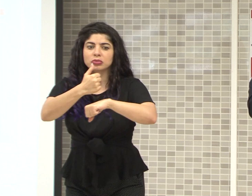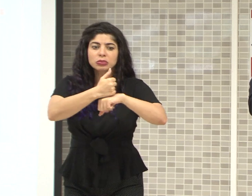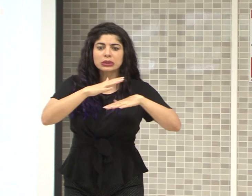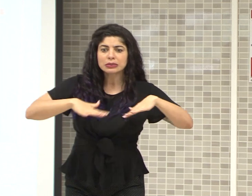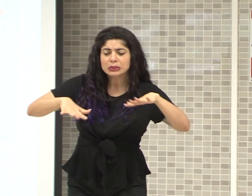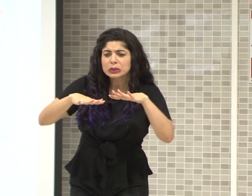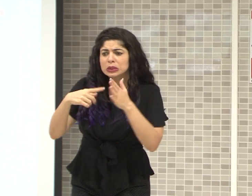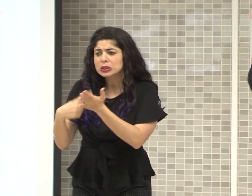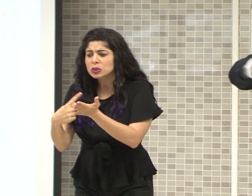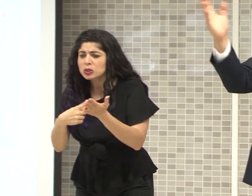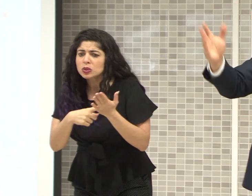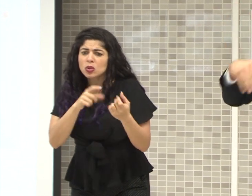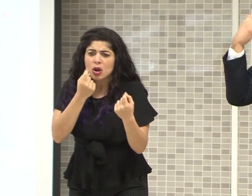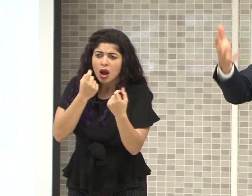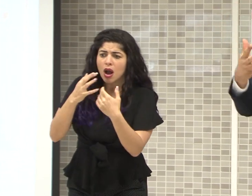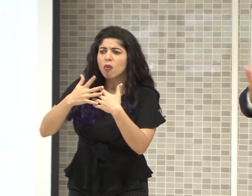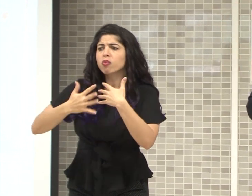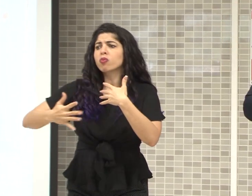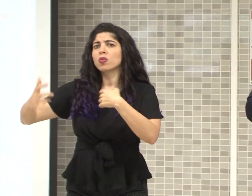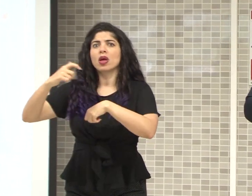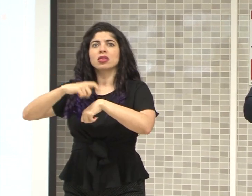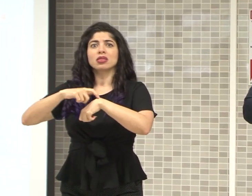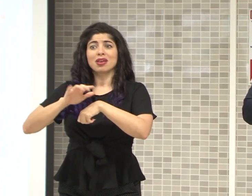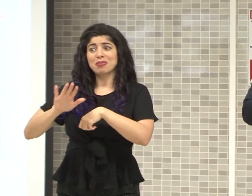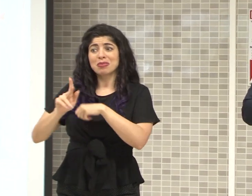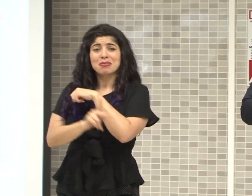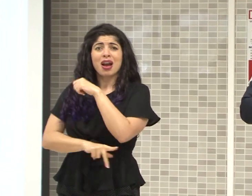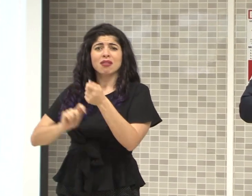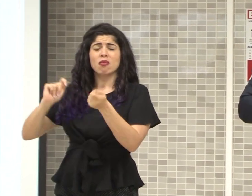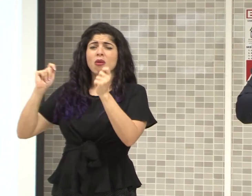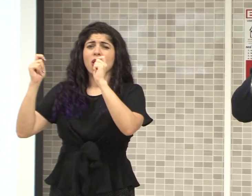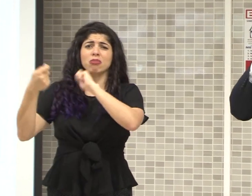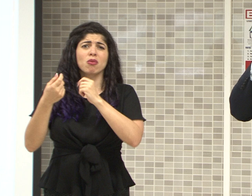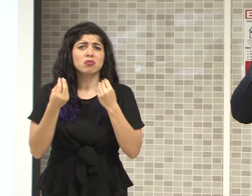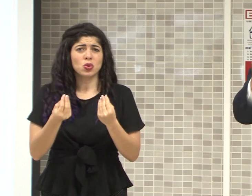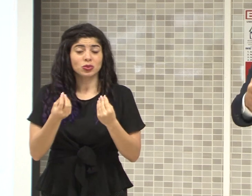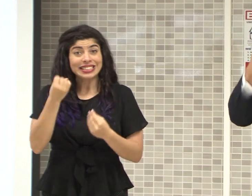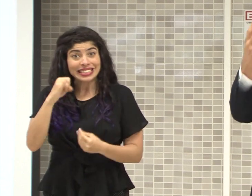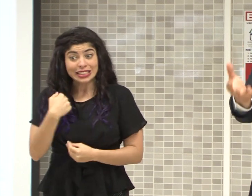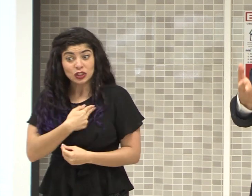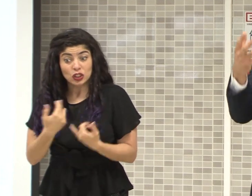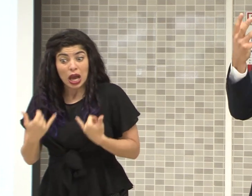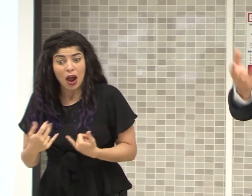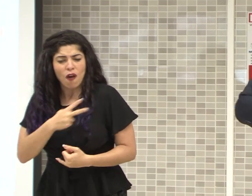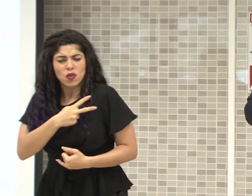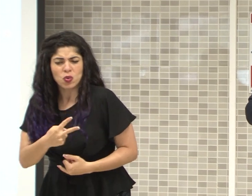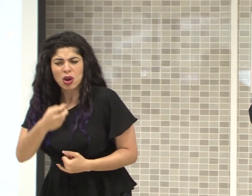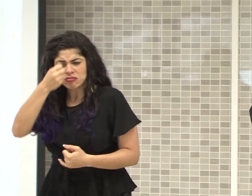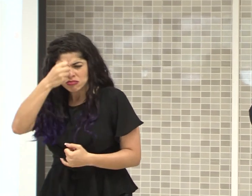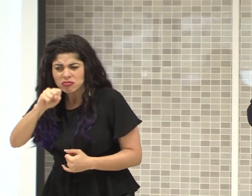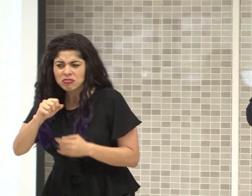entendimiento, que luego se consolidaron, en el tiempo, y lograron grandes transformaciones. Si nosotros tenemos, la voluntad, la sapiencia, y el